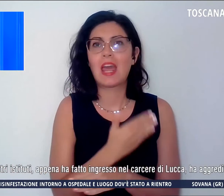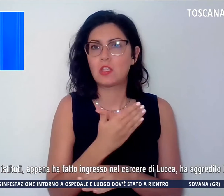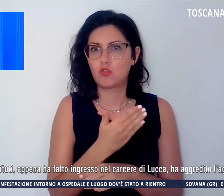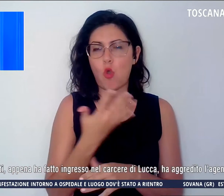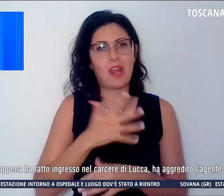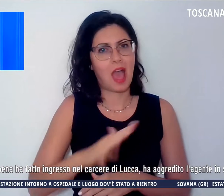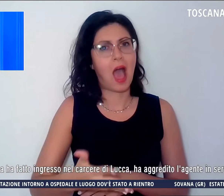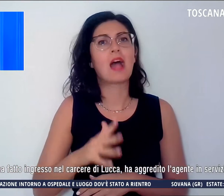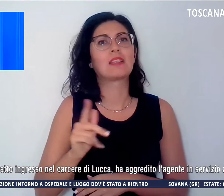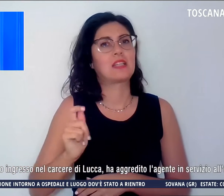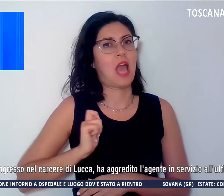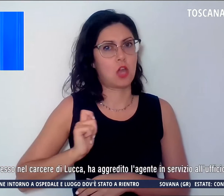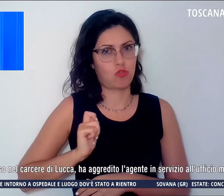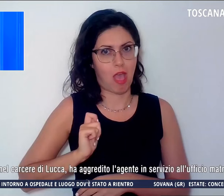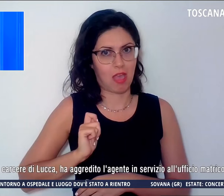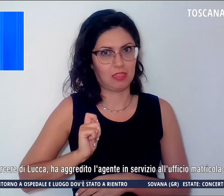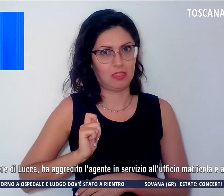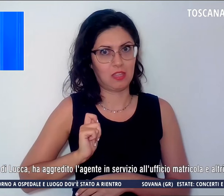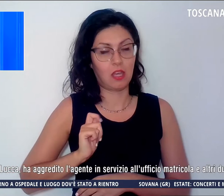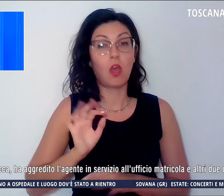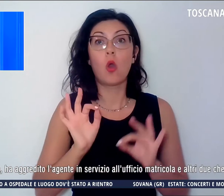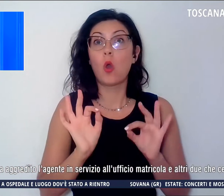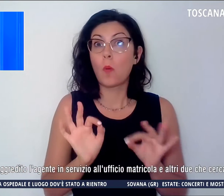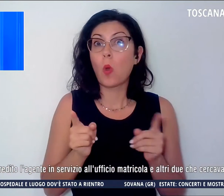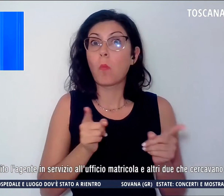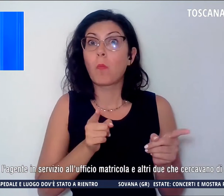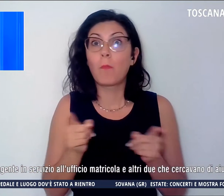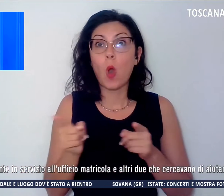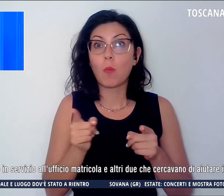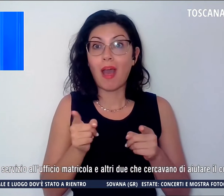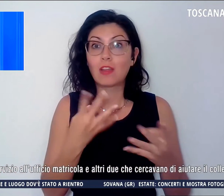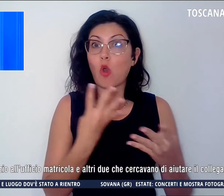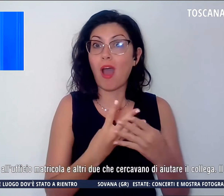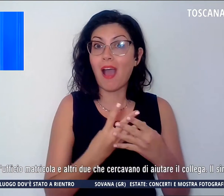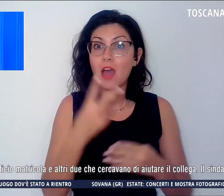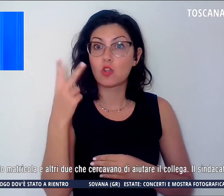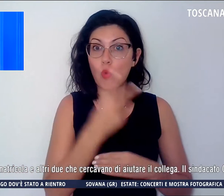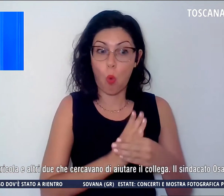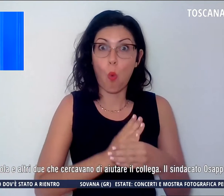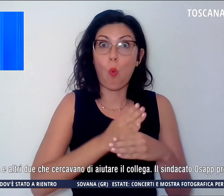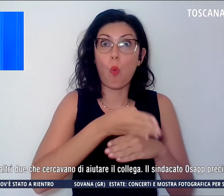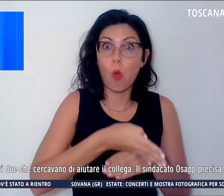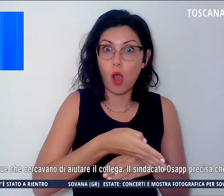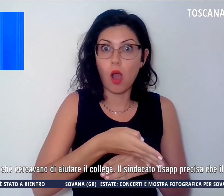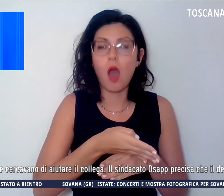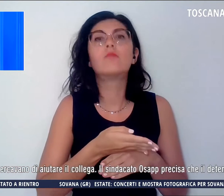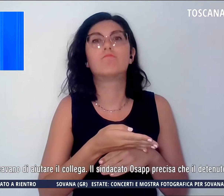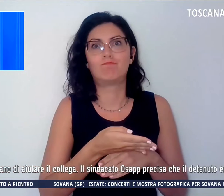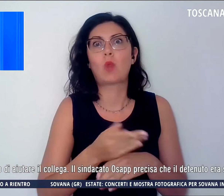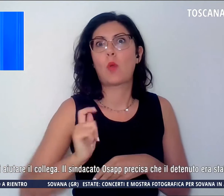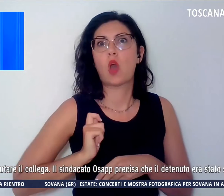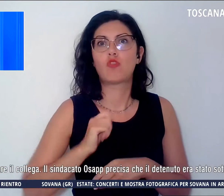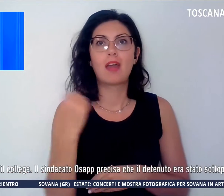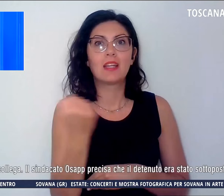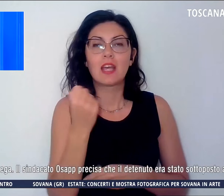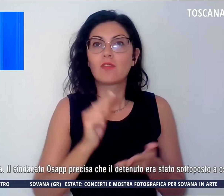agenti in altri istituti, appena ha fatto ingresso nel carcere di Lucca ha aggredito l'agente in servizio